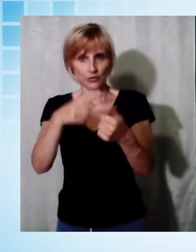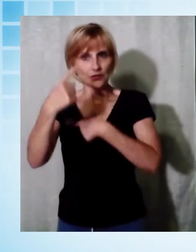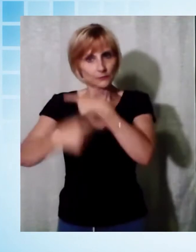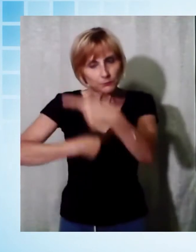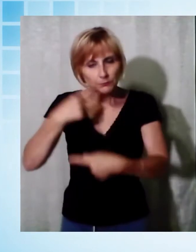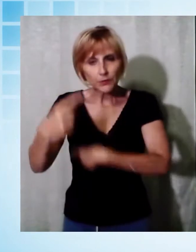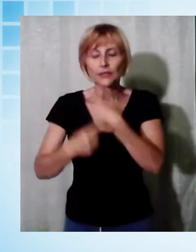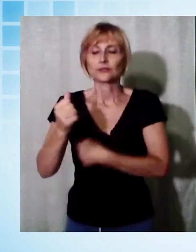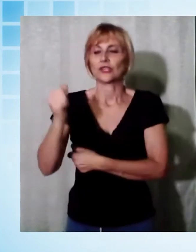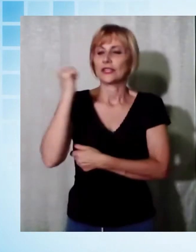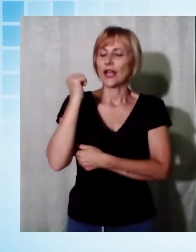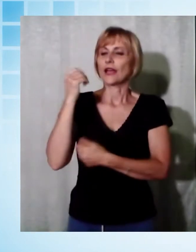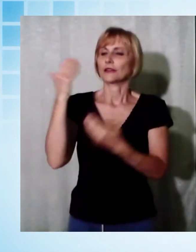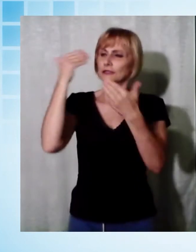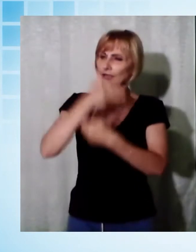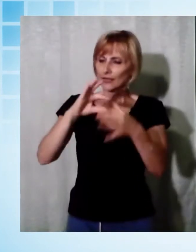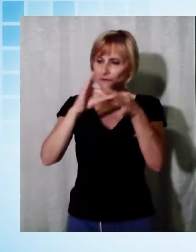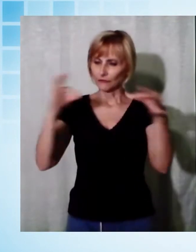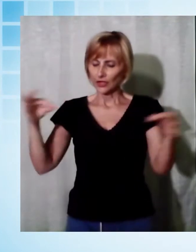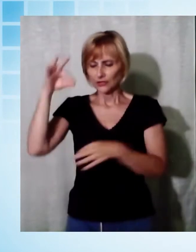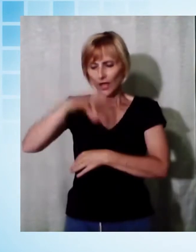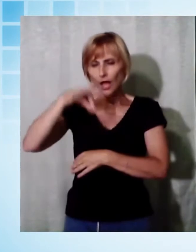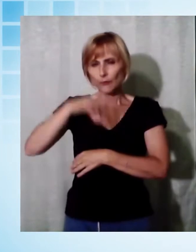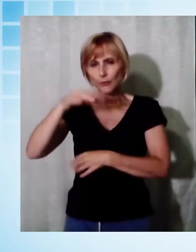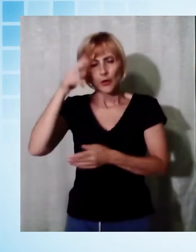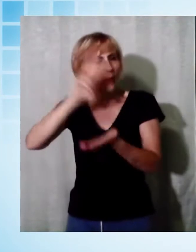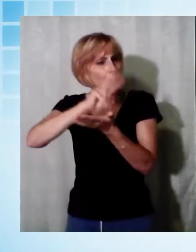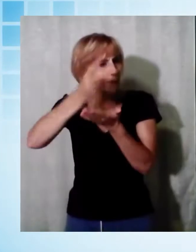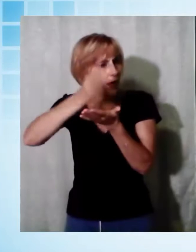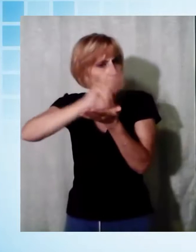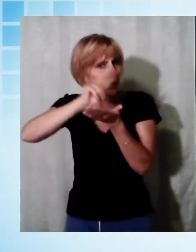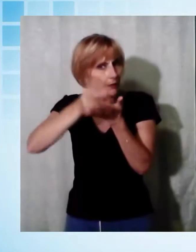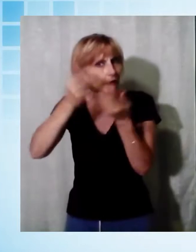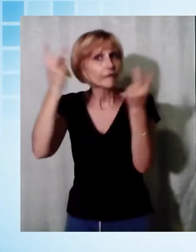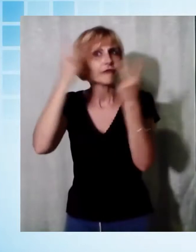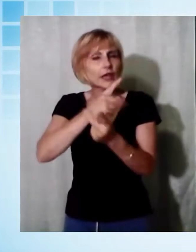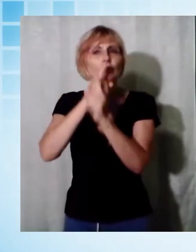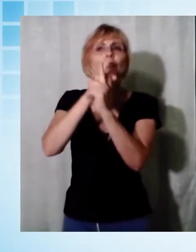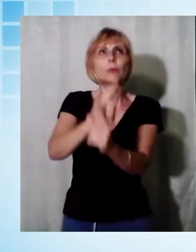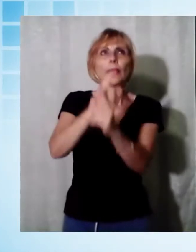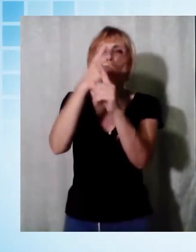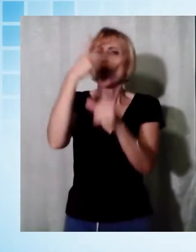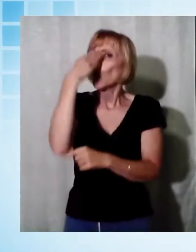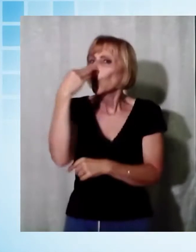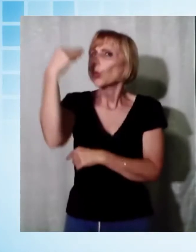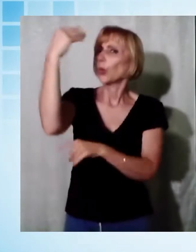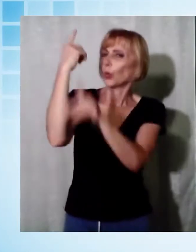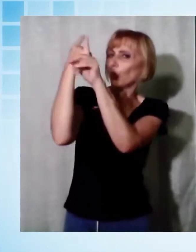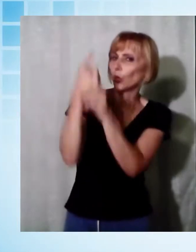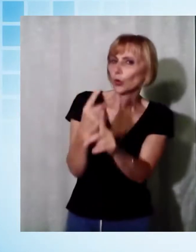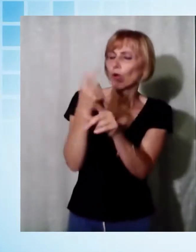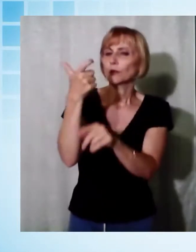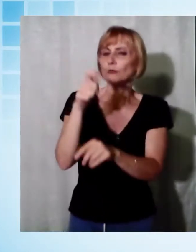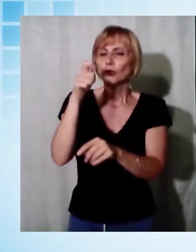camomilla prima di andare a letto e non riesco a prendere sonno. Molto probabilmente il motivo del mancato effetto è che i fiori sono stati